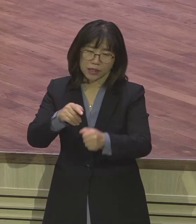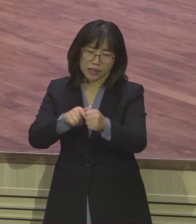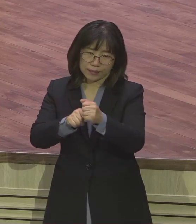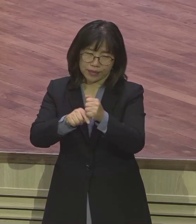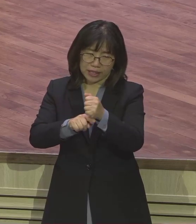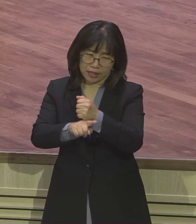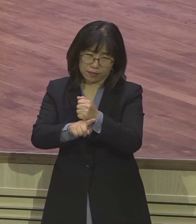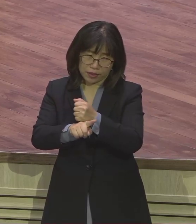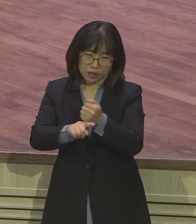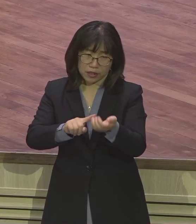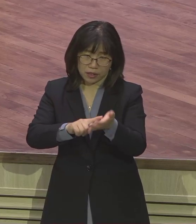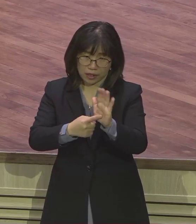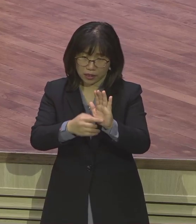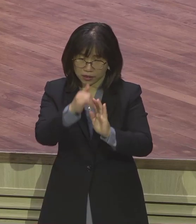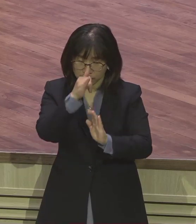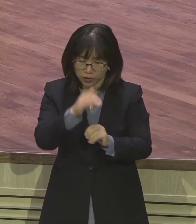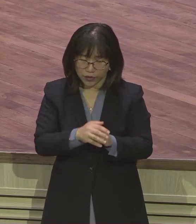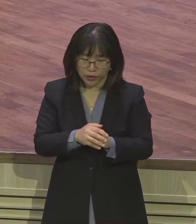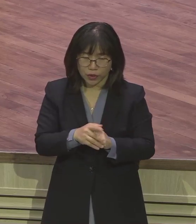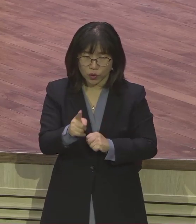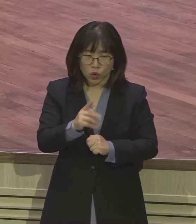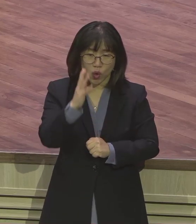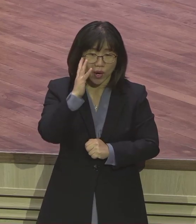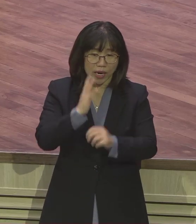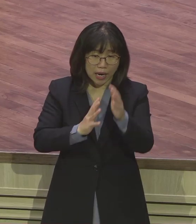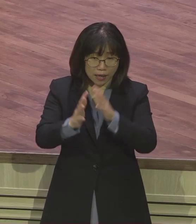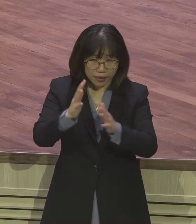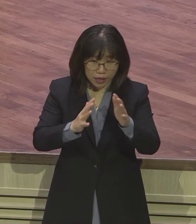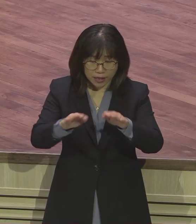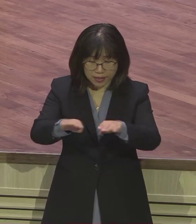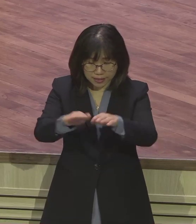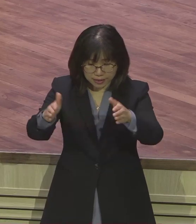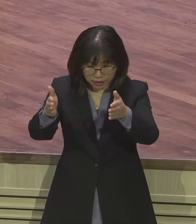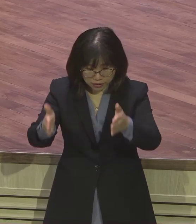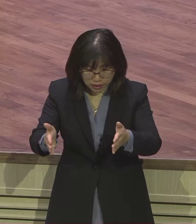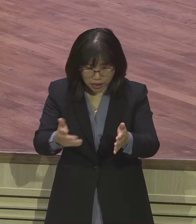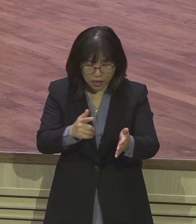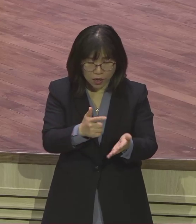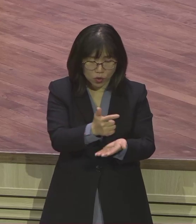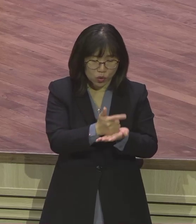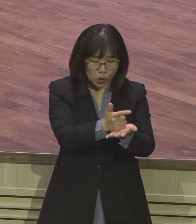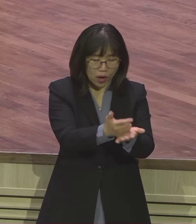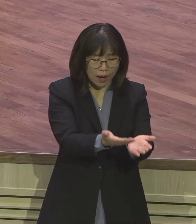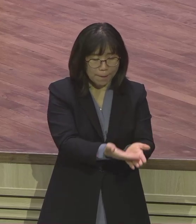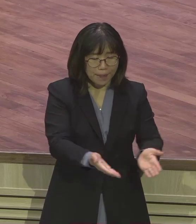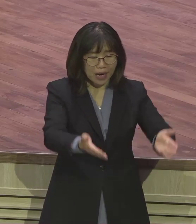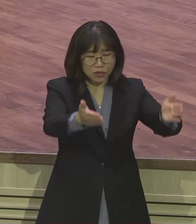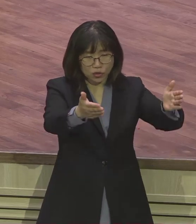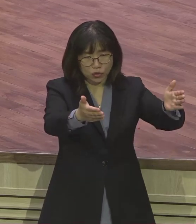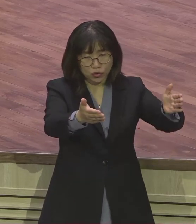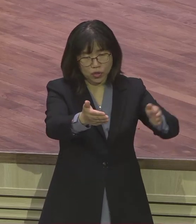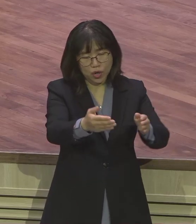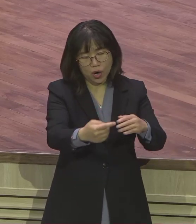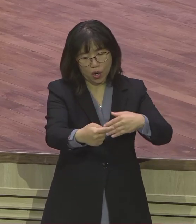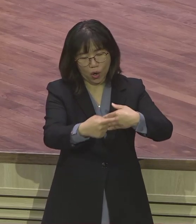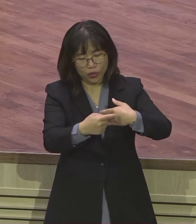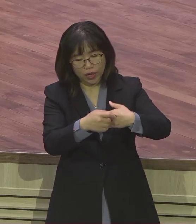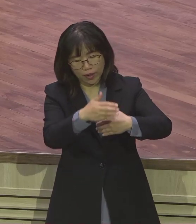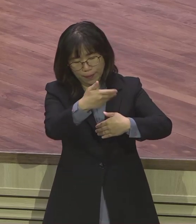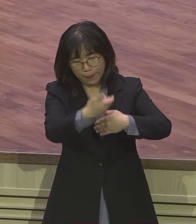또 갈대상자와 노아방주에 발랐던 역청으로 인해서 물이 들어오지 않게 해서 보호받았는데 우리의 삶의 모든